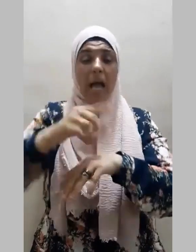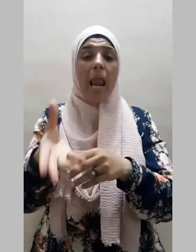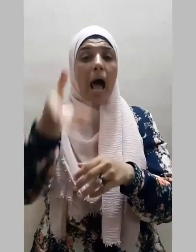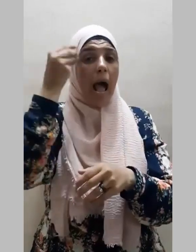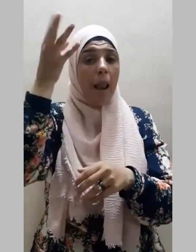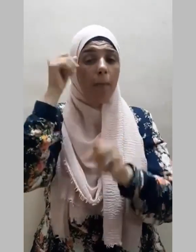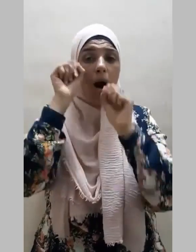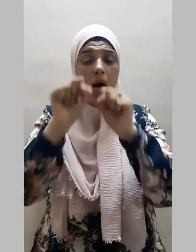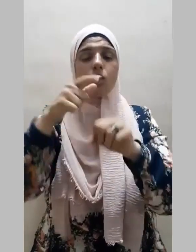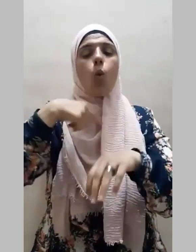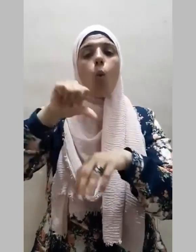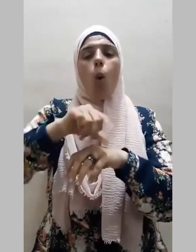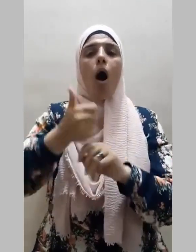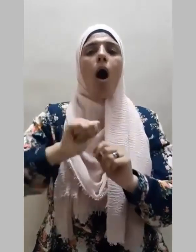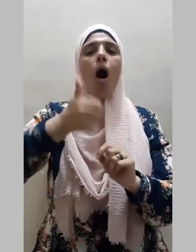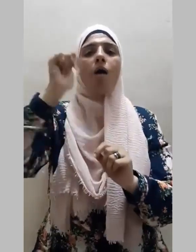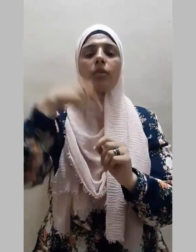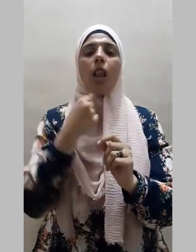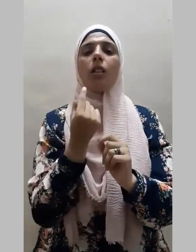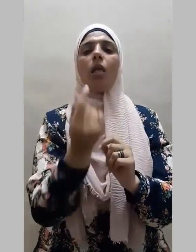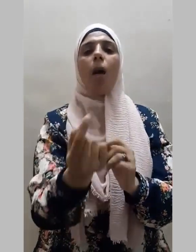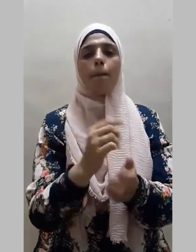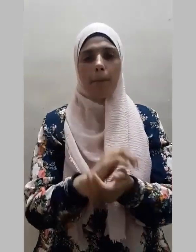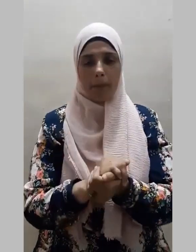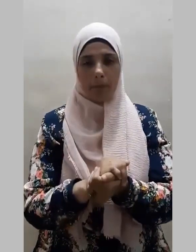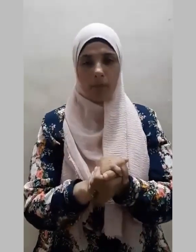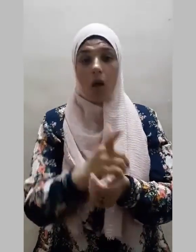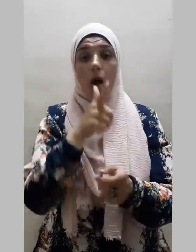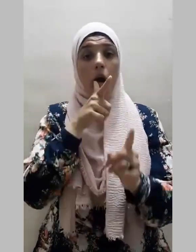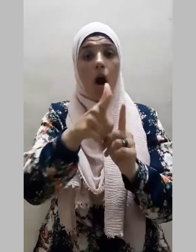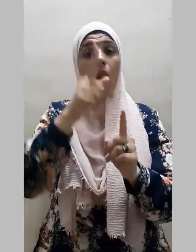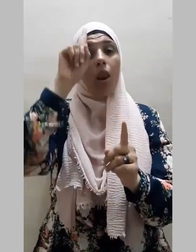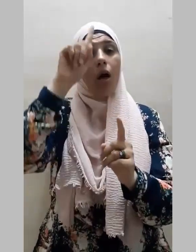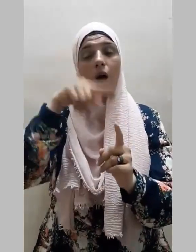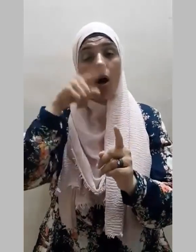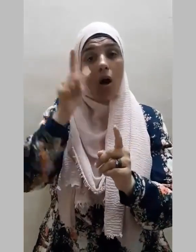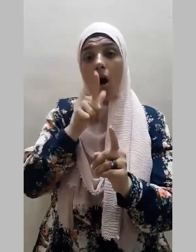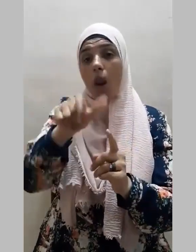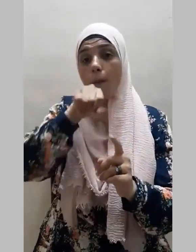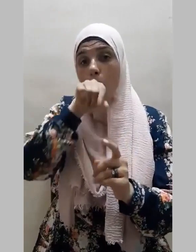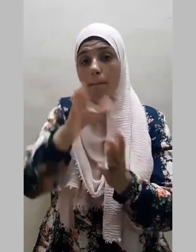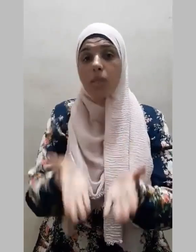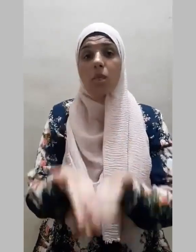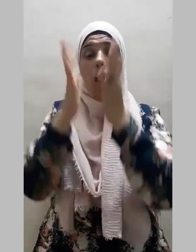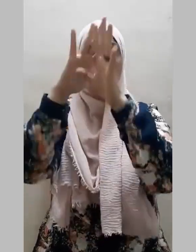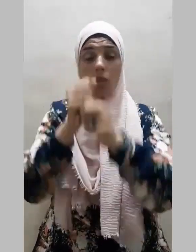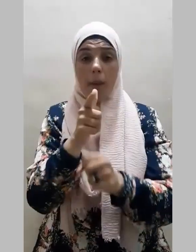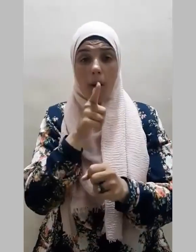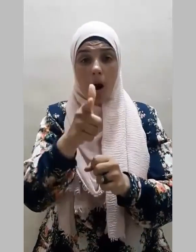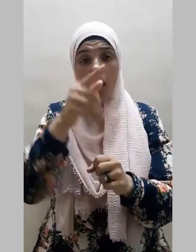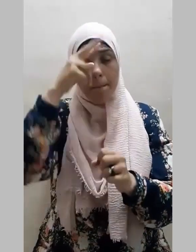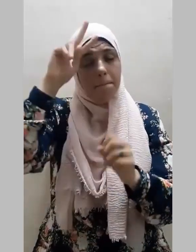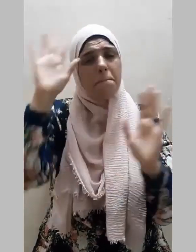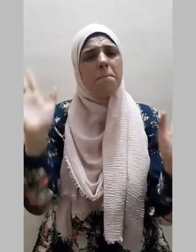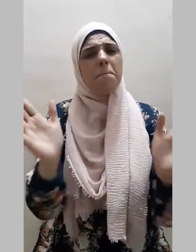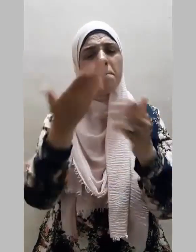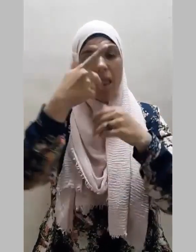وفضيلة طلبه فقال صلى الله عليه وسلم من سلك طريقا